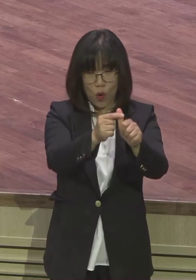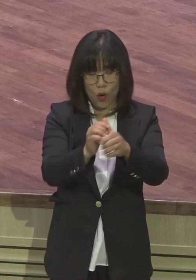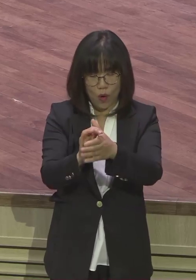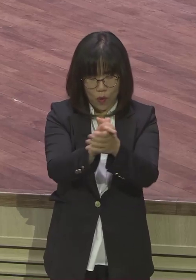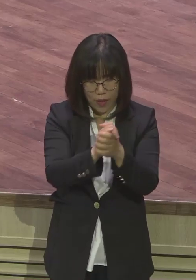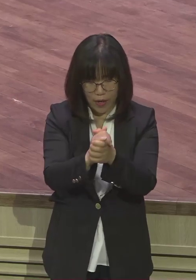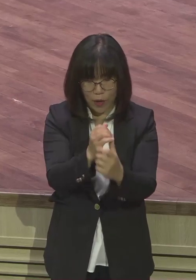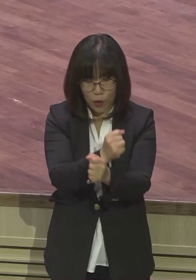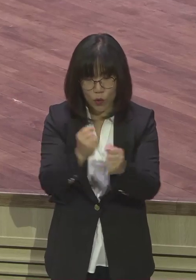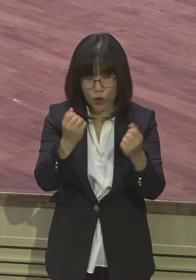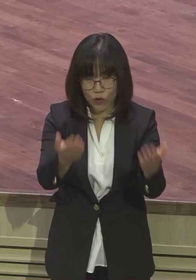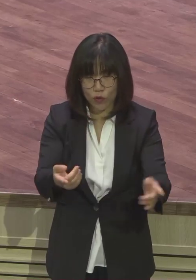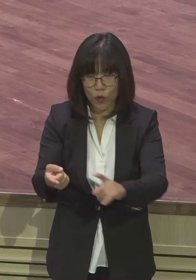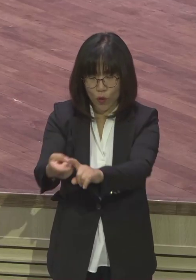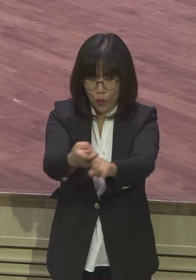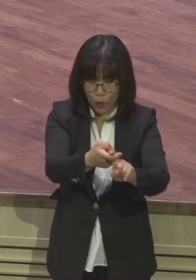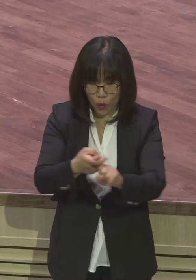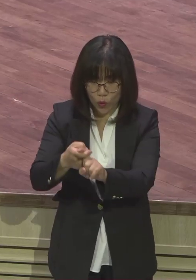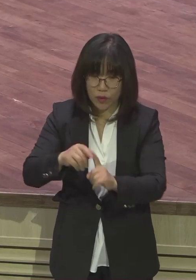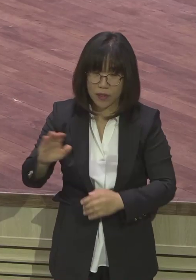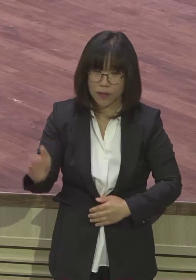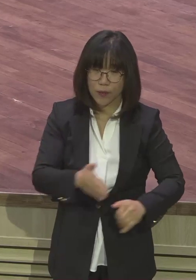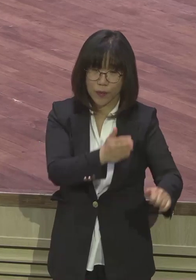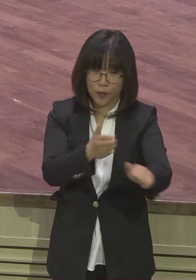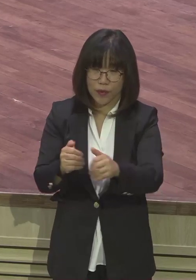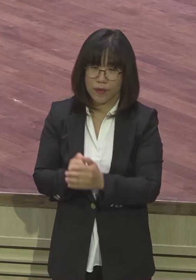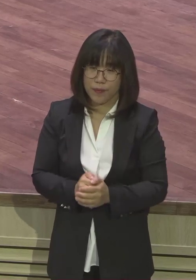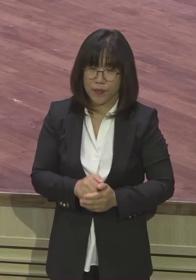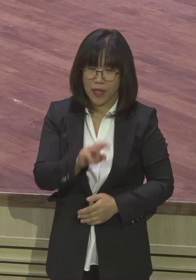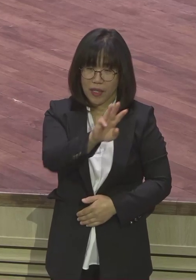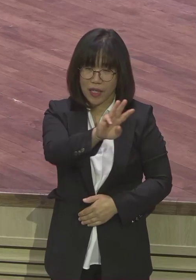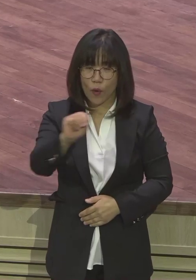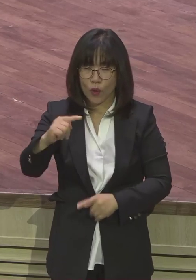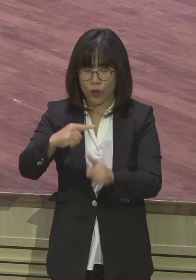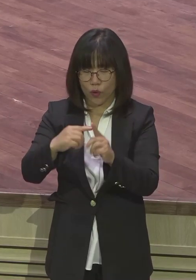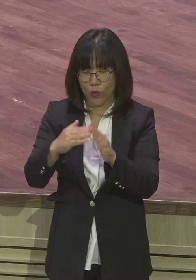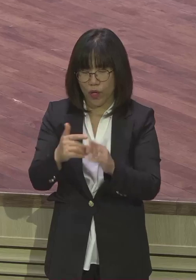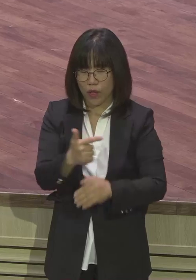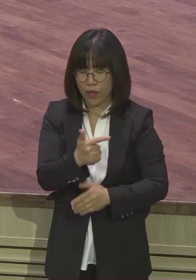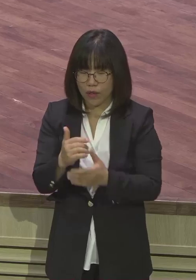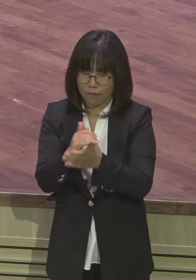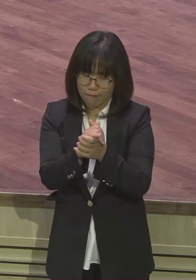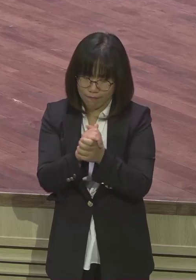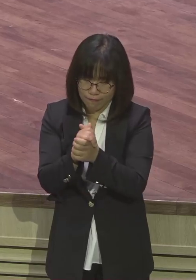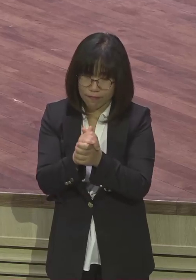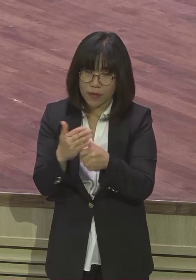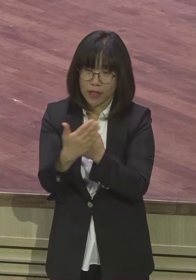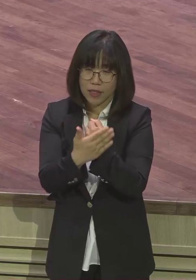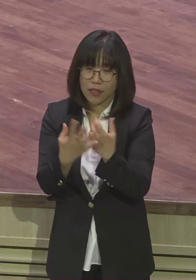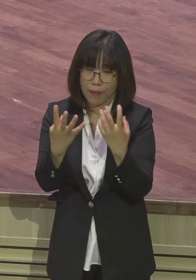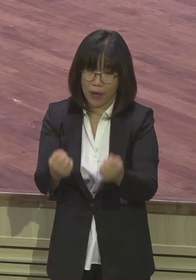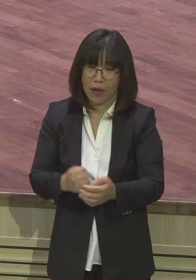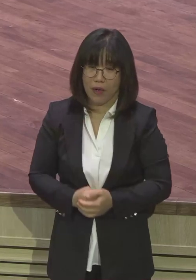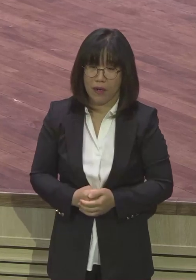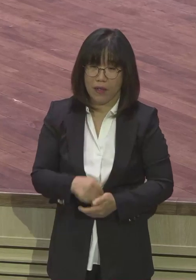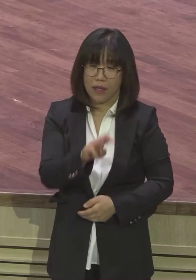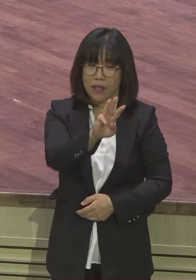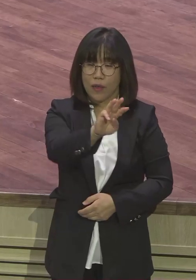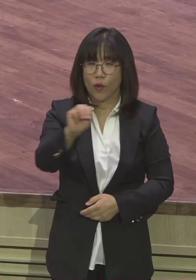바랍니다. 우리 교회는 너무 은혜로운 교회에요. 오늘도 목사님 오신데 우리 교회는 정말로 당해되나